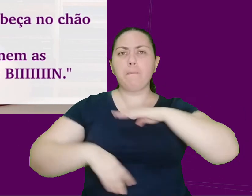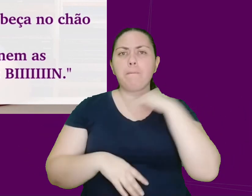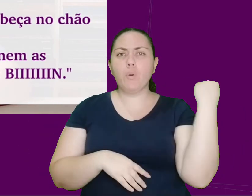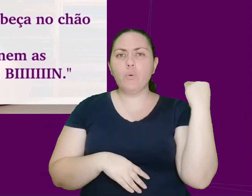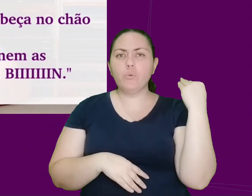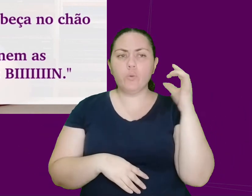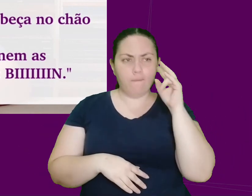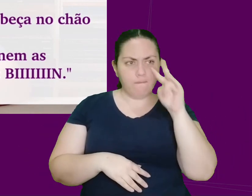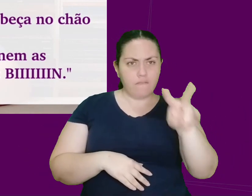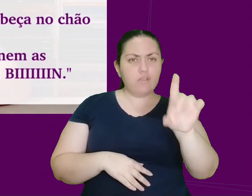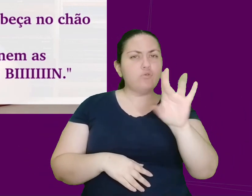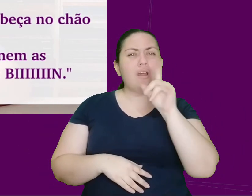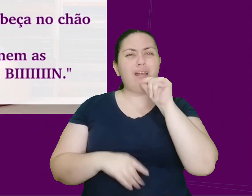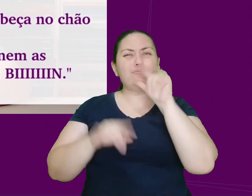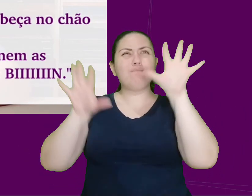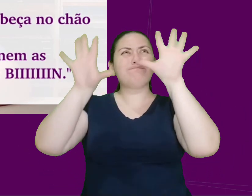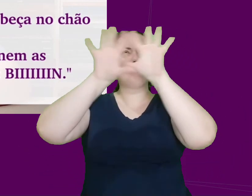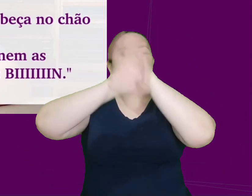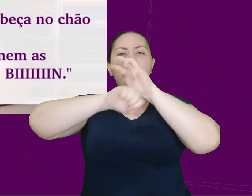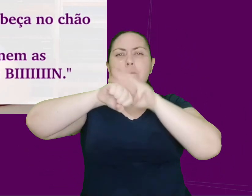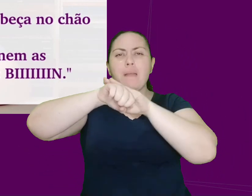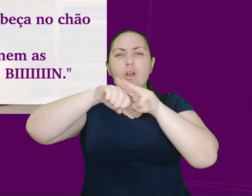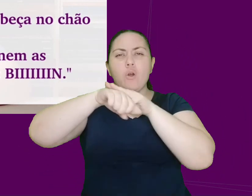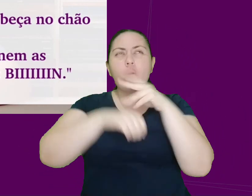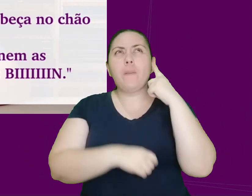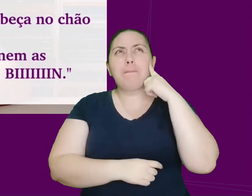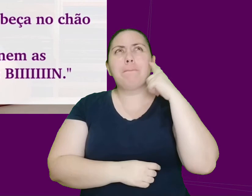Via somente a água barrenta e ouvia. Bim!